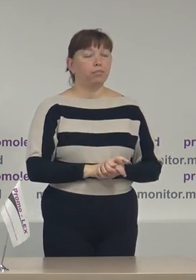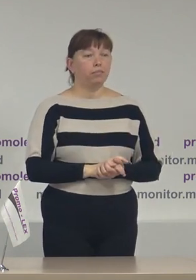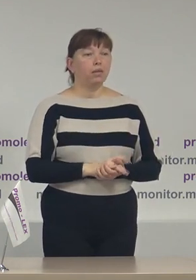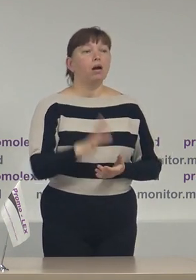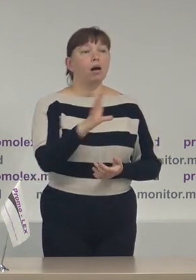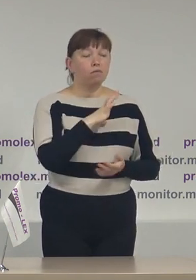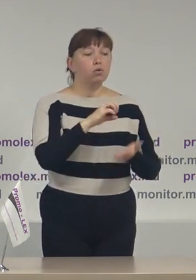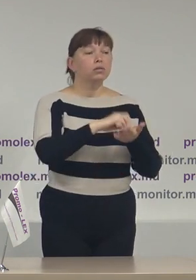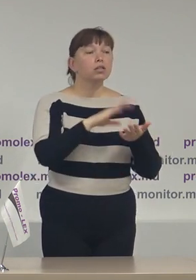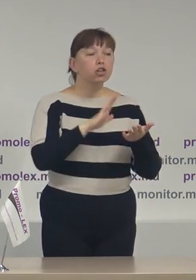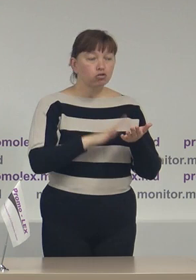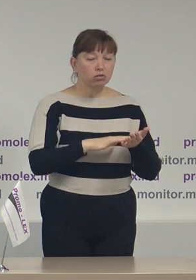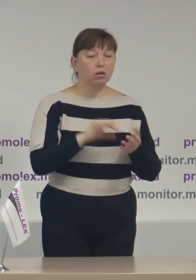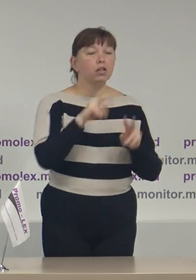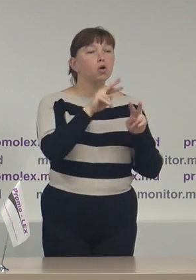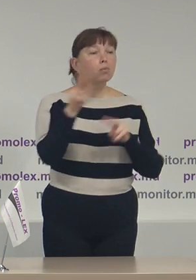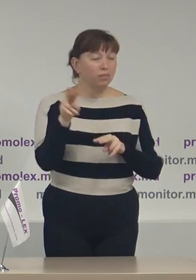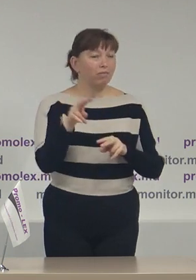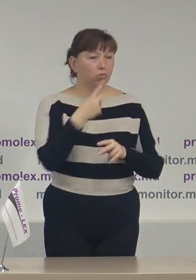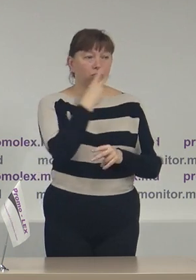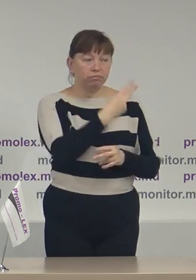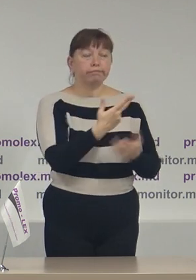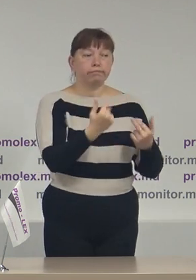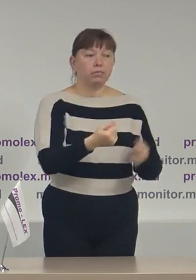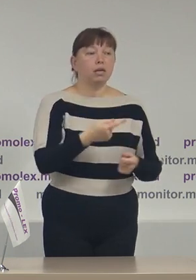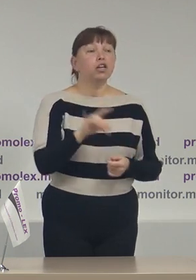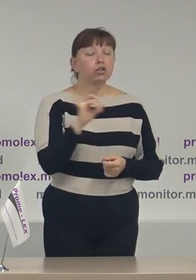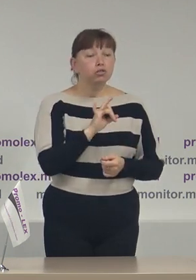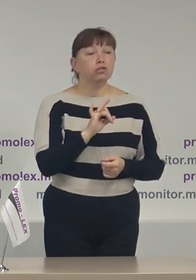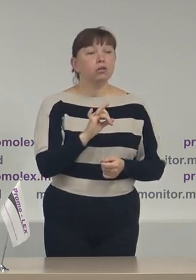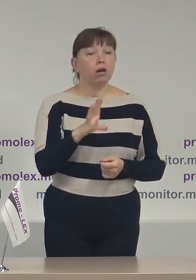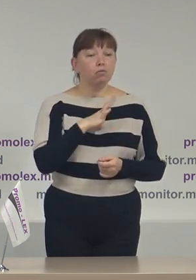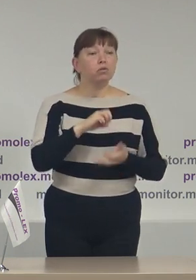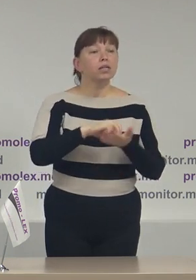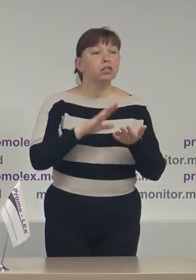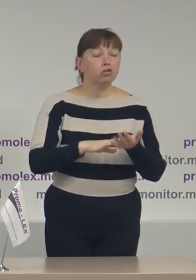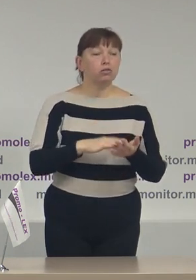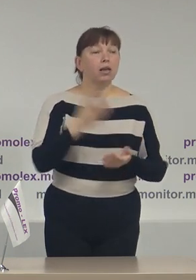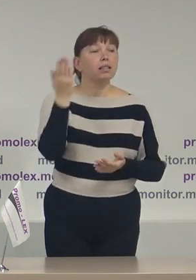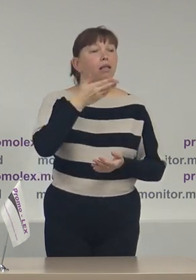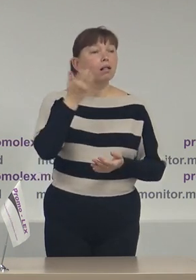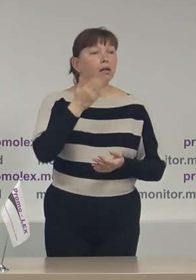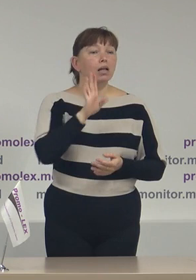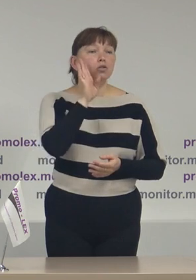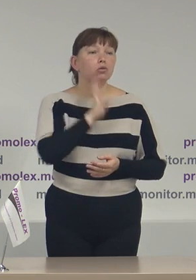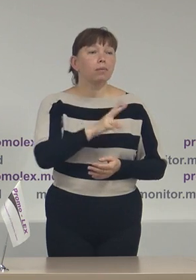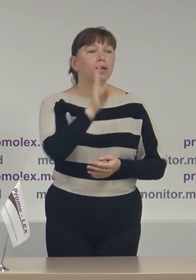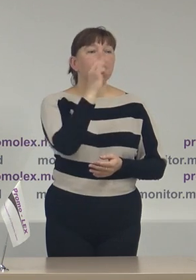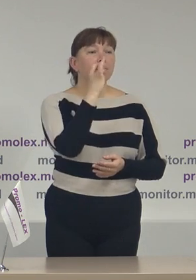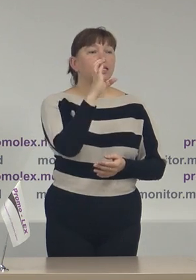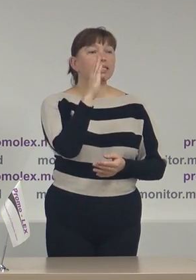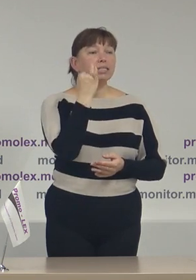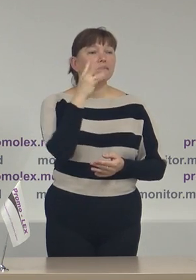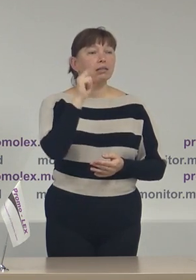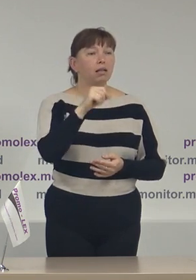a fost înregistrat de observatorii noștri, pe de altă parte am înregistrat și declarația doamnei Cristina Lesnic,